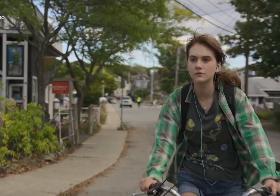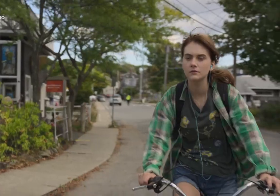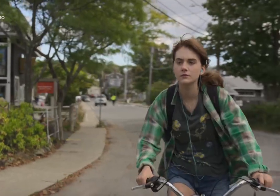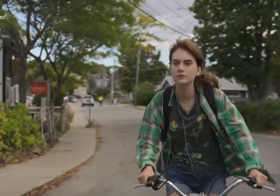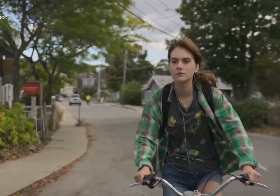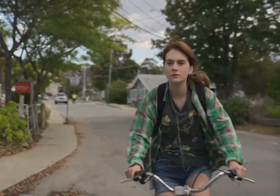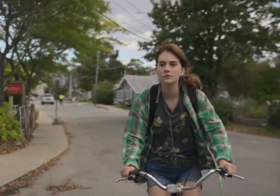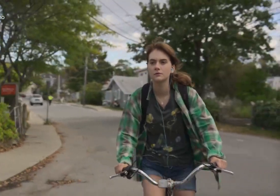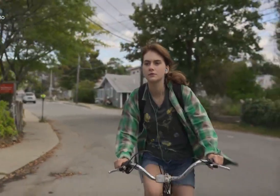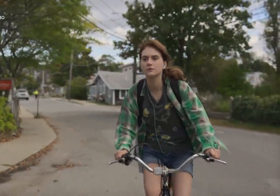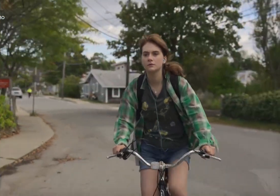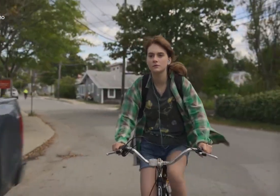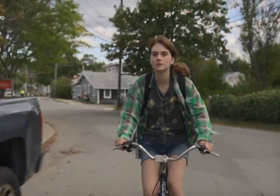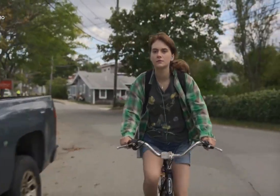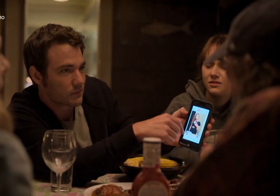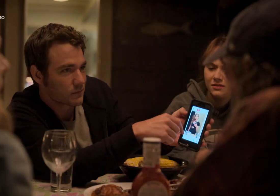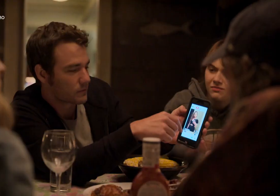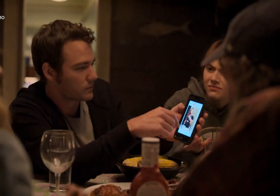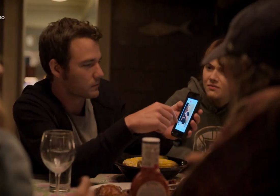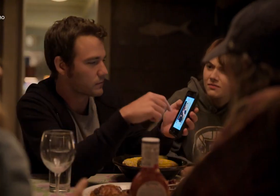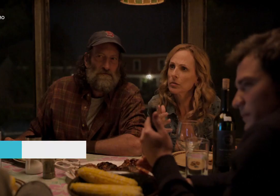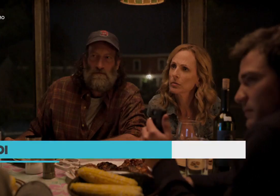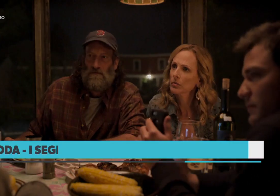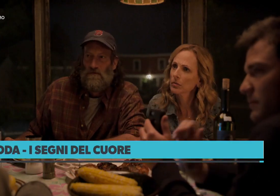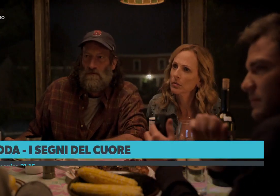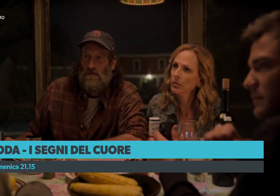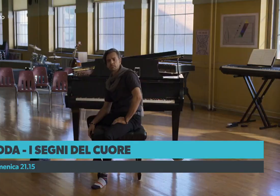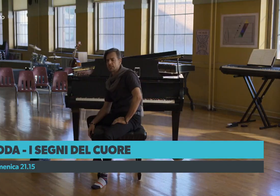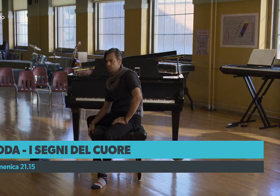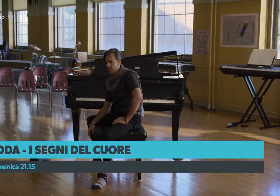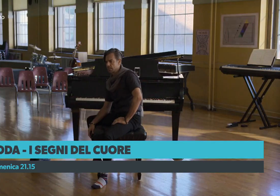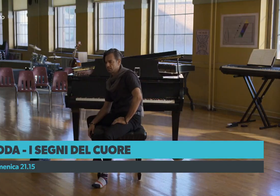Sei la ragazza con la famiglia sorda? Sì. La bellezza di essere diversi. E tu canti.